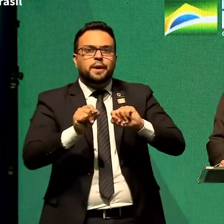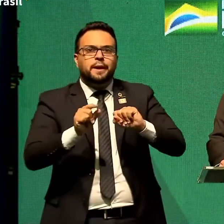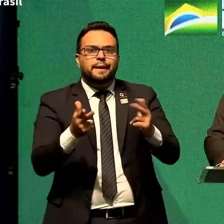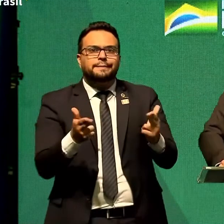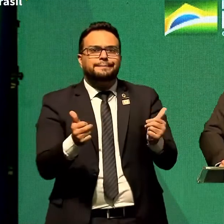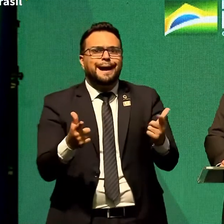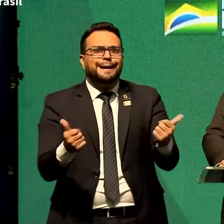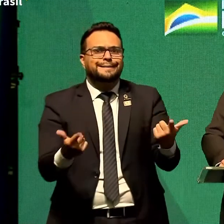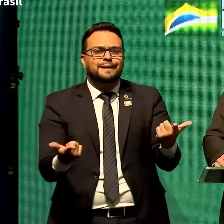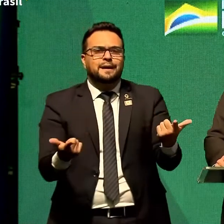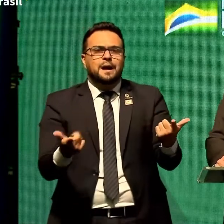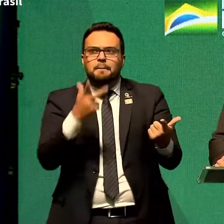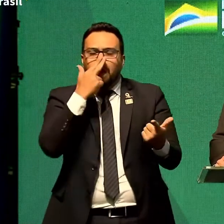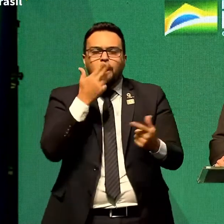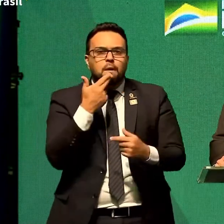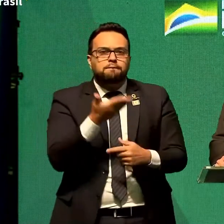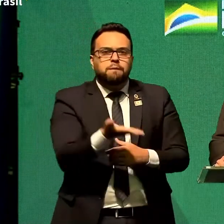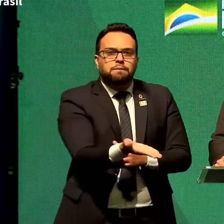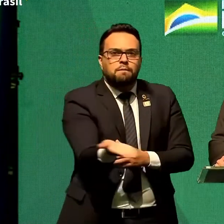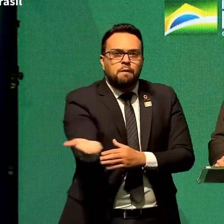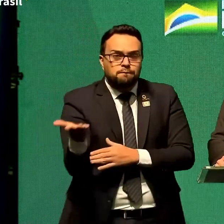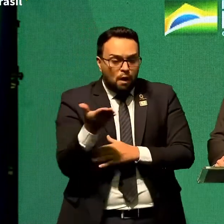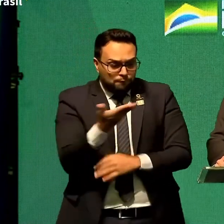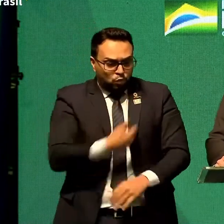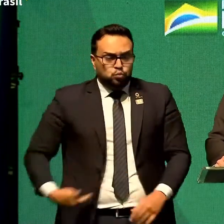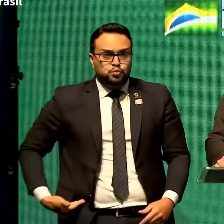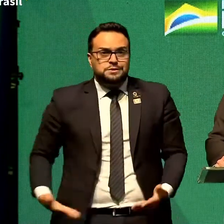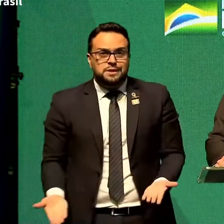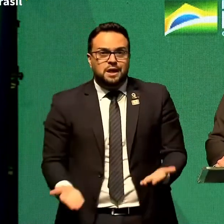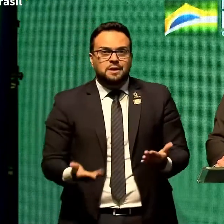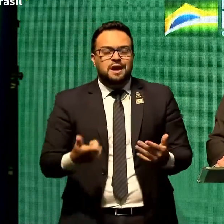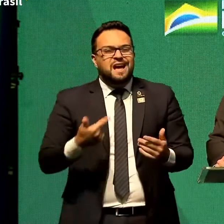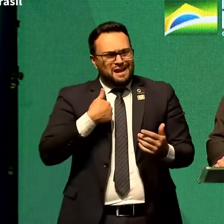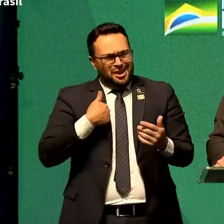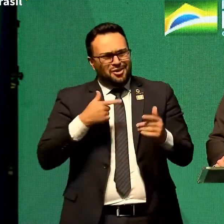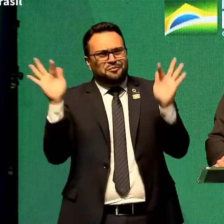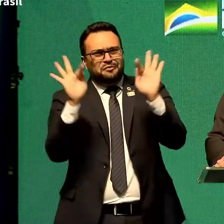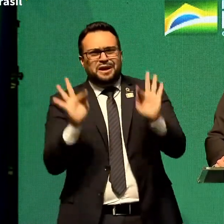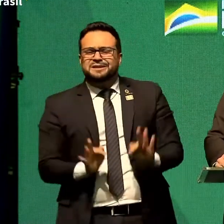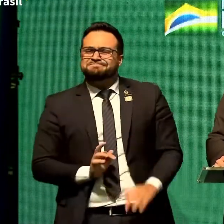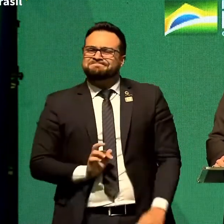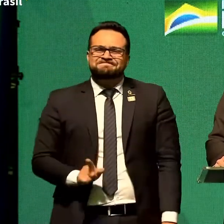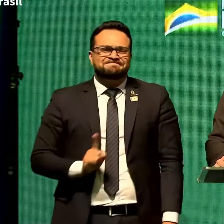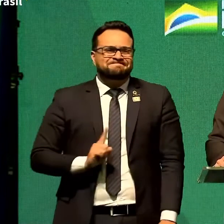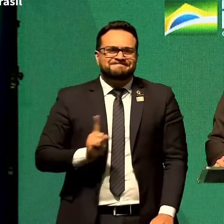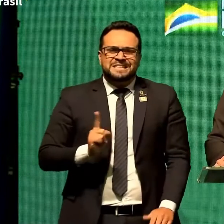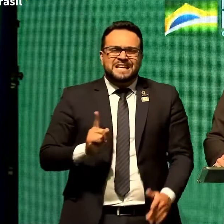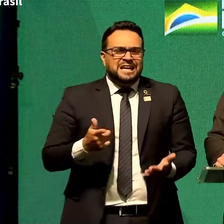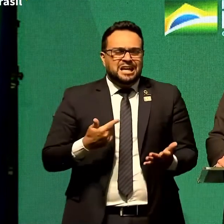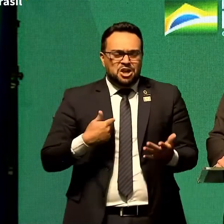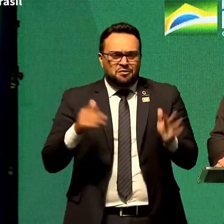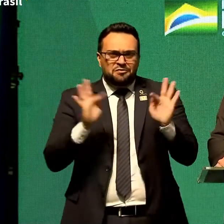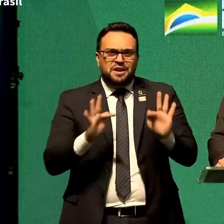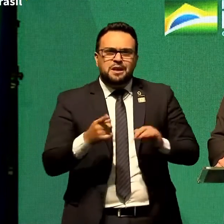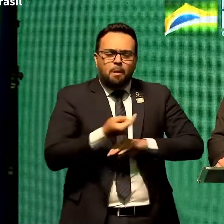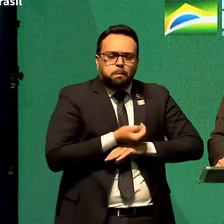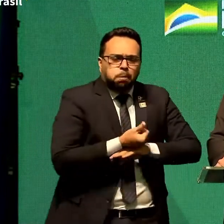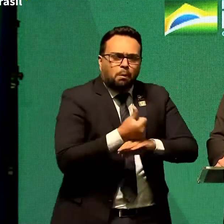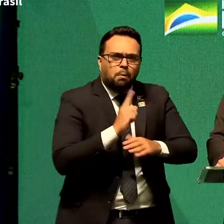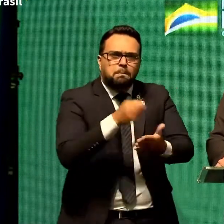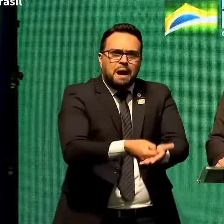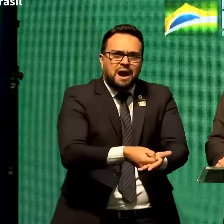Vivendo de favores do Estado. Eu não fico feliz em conceder auxílios.